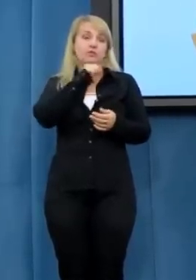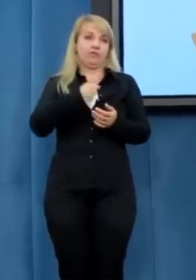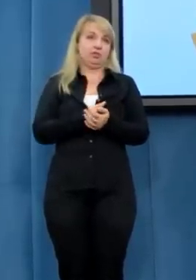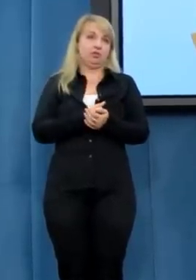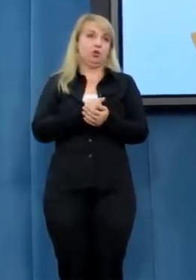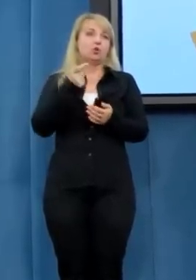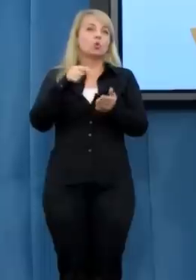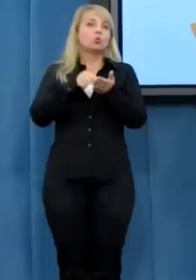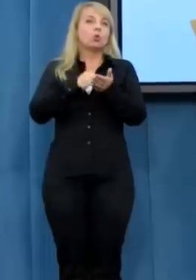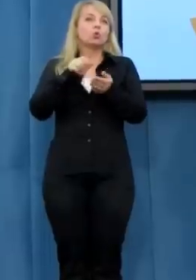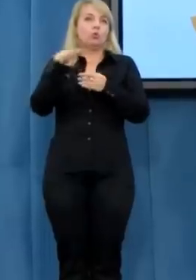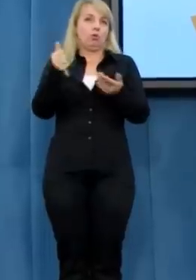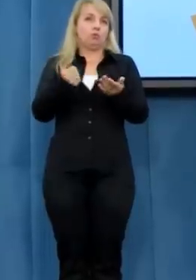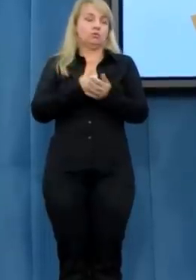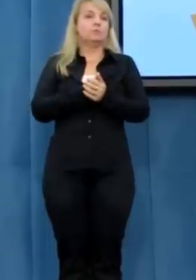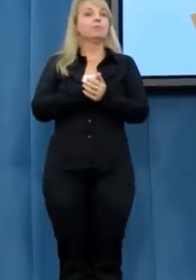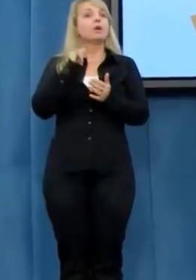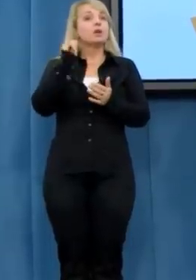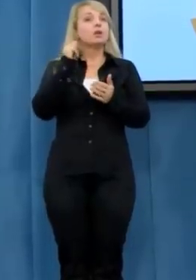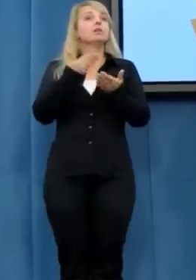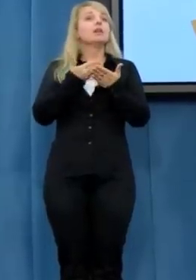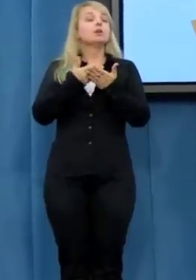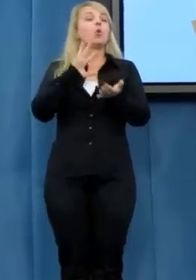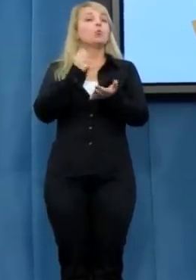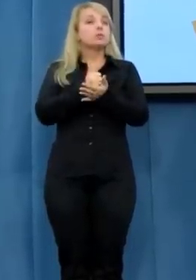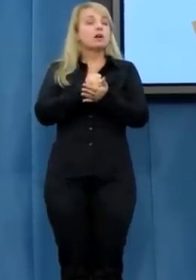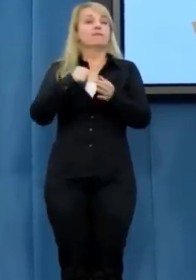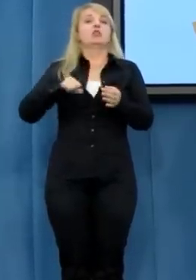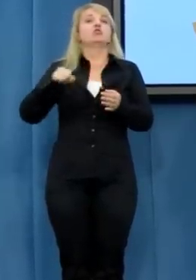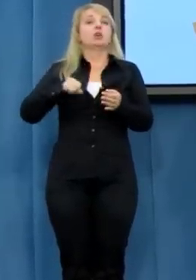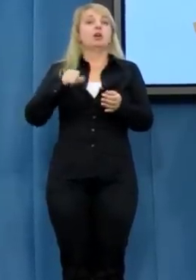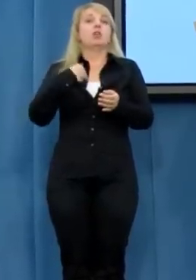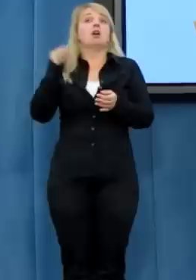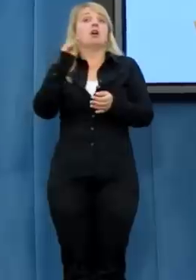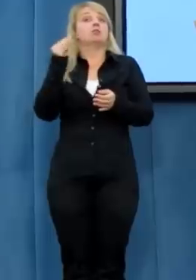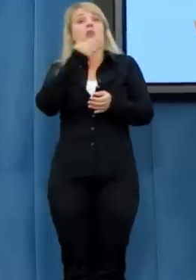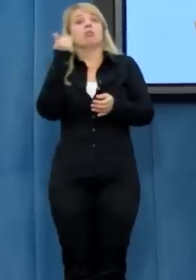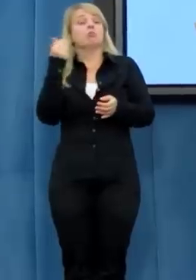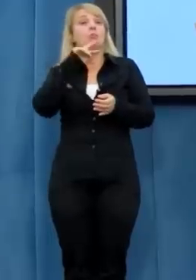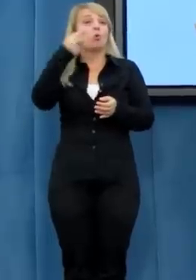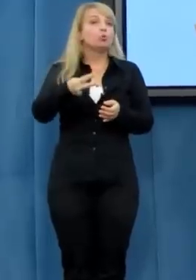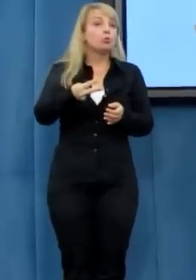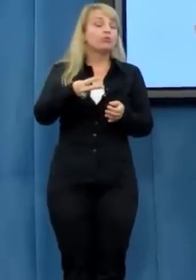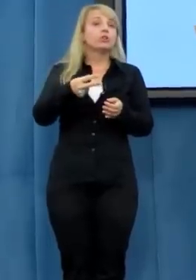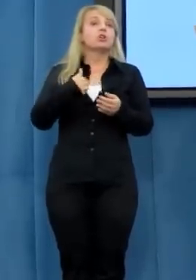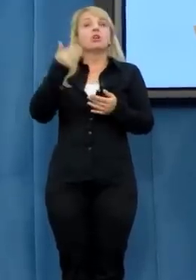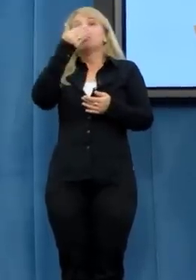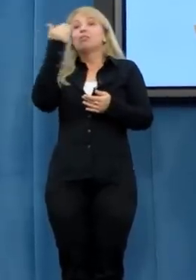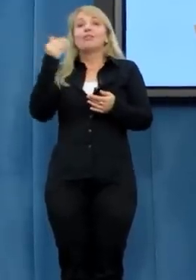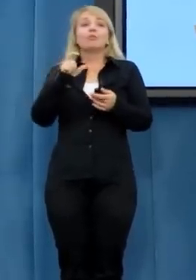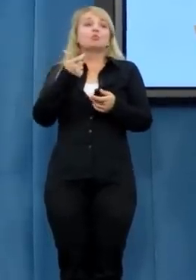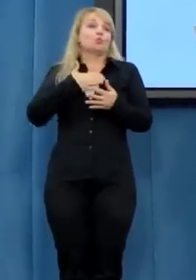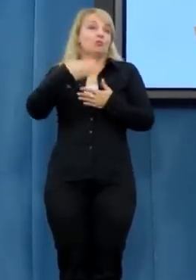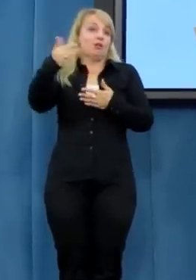potrzeby. I ta ustawa czeka, jeszcze do tej pory nie została podjęta.